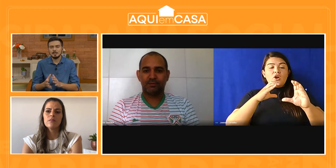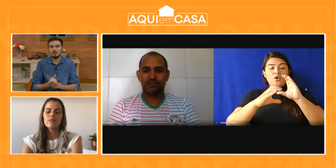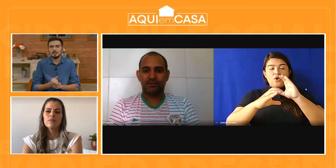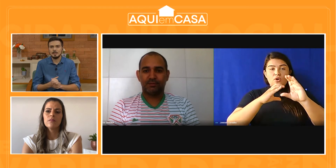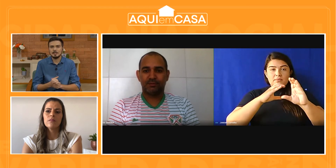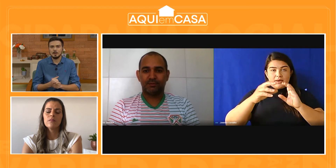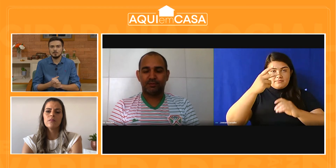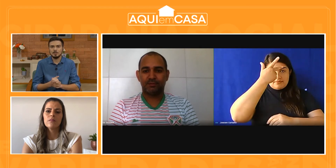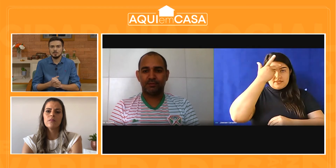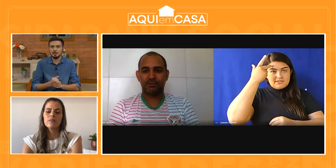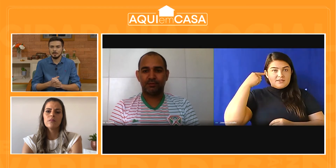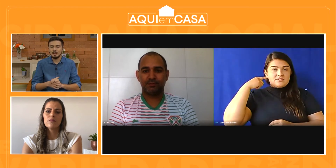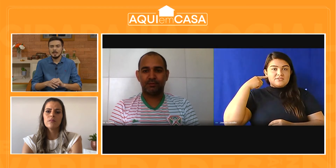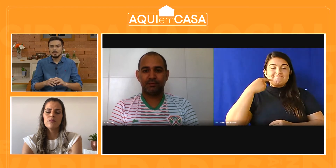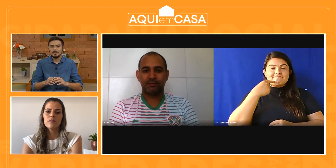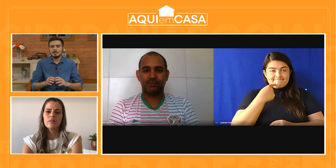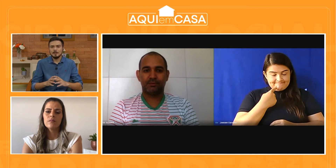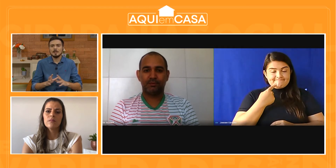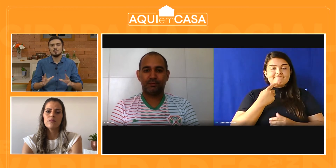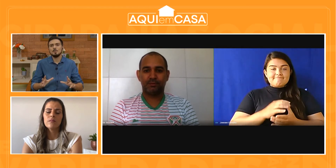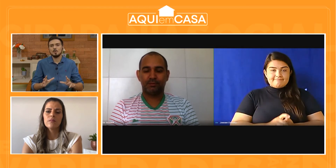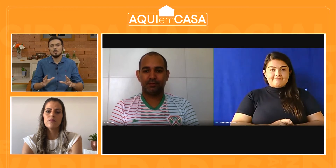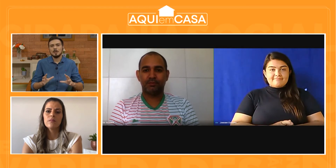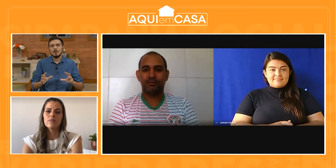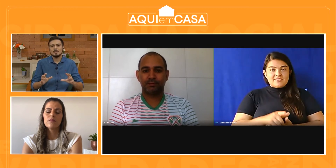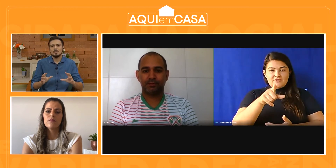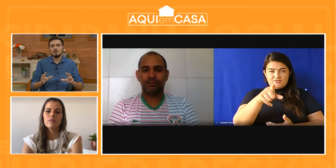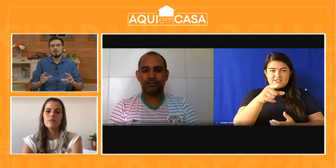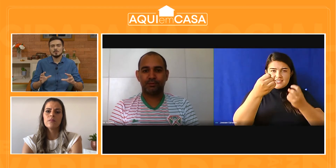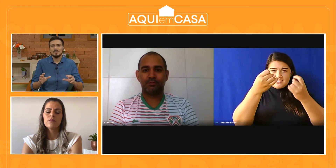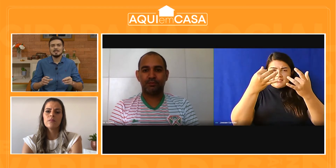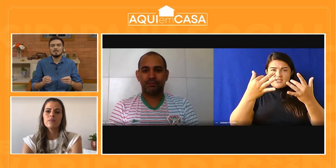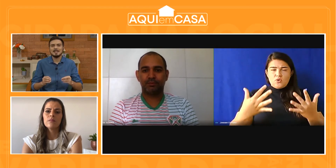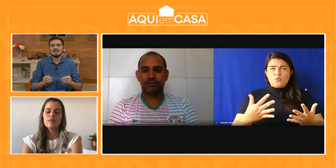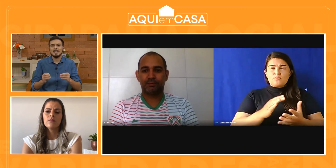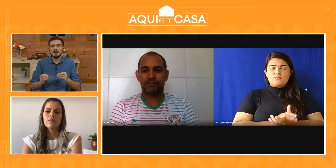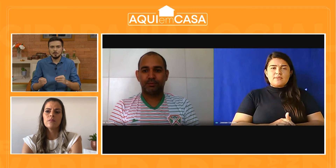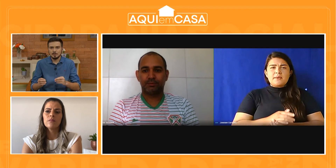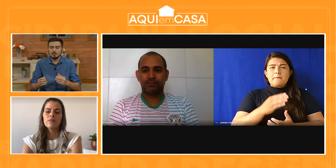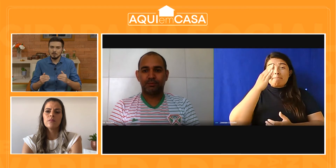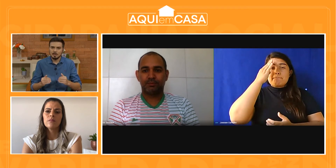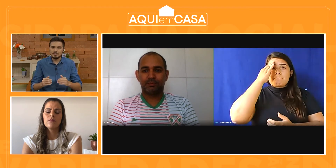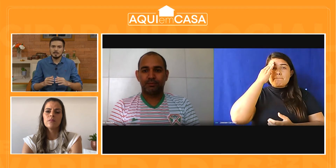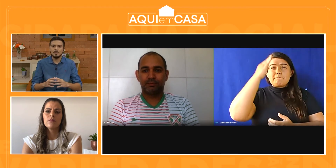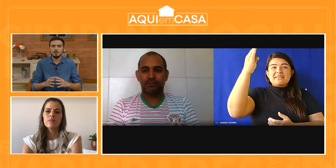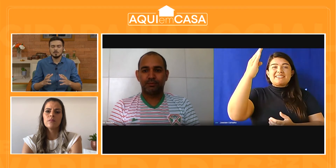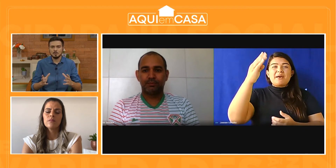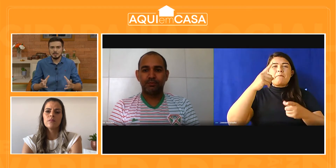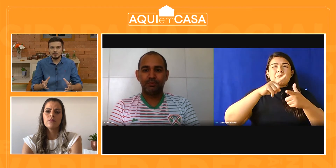deficiência auditiva. Queria que você falasse um pouco quais são os principais erros que nós, que não possuímos